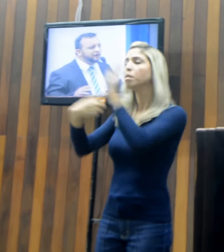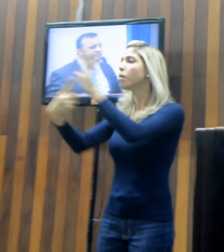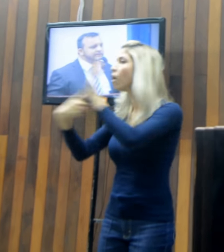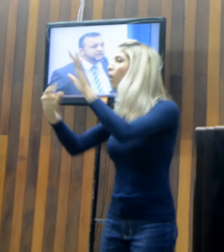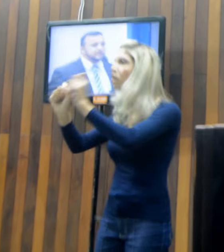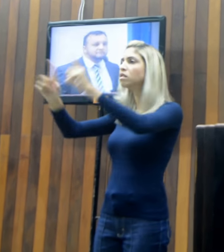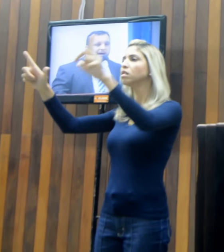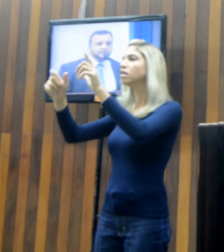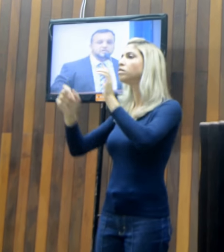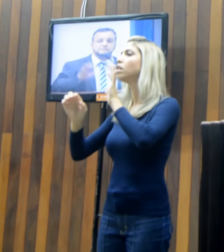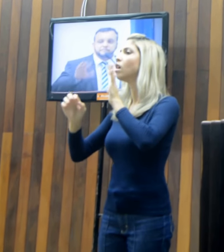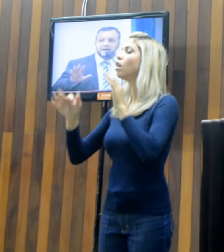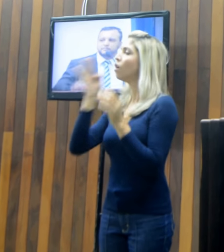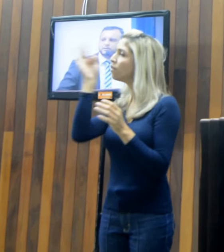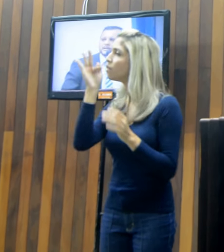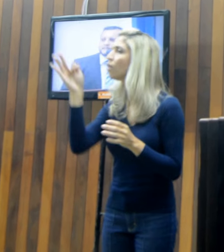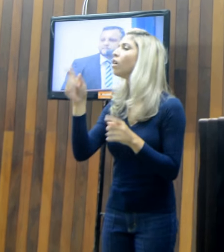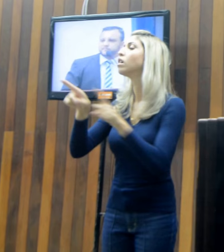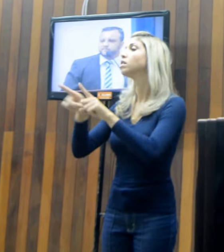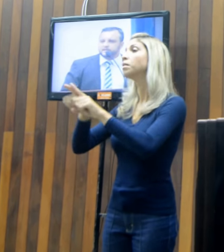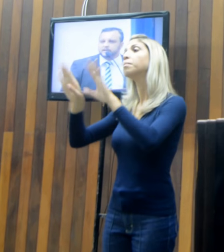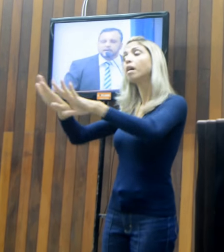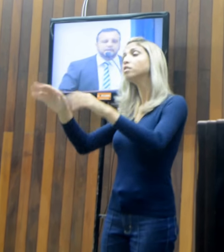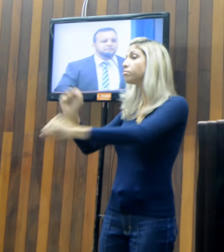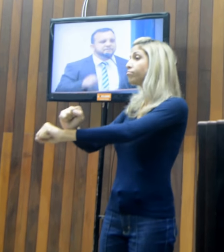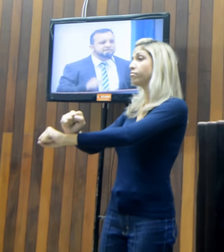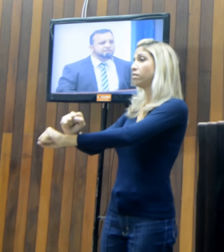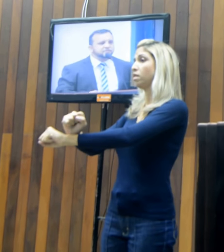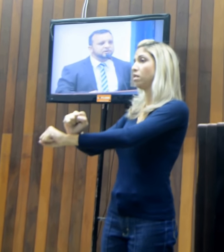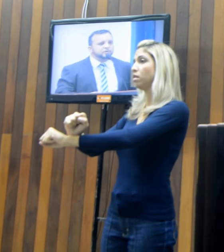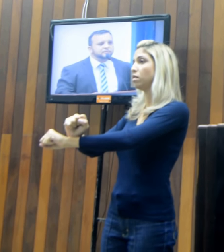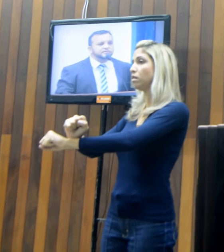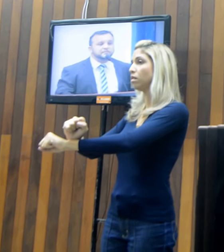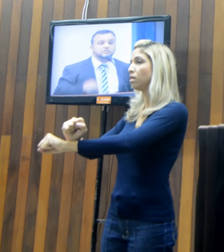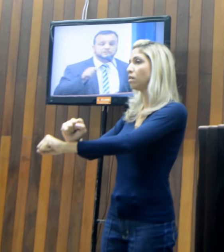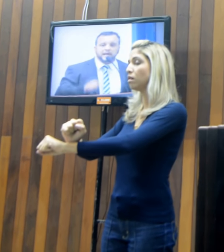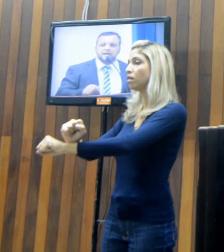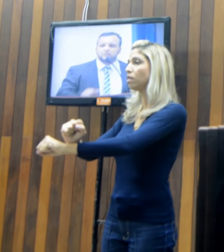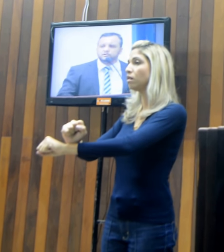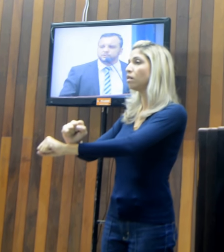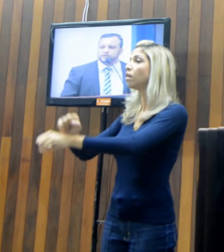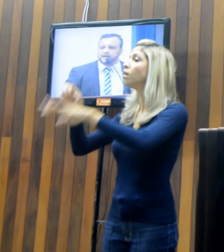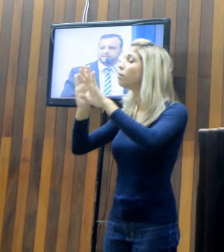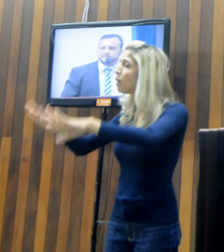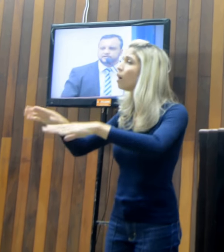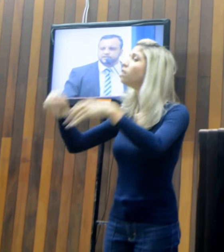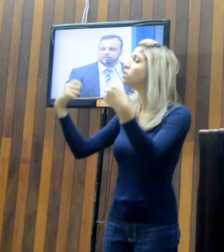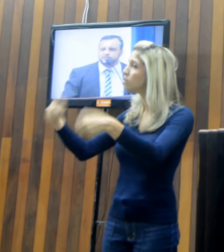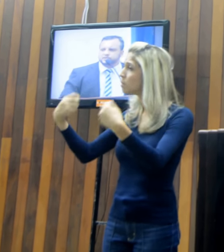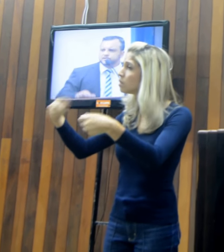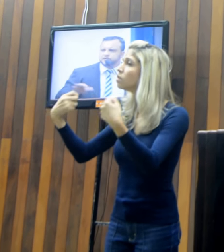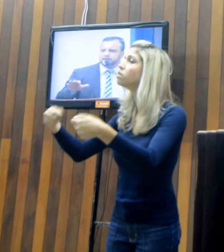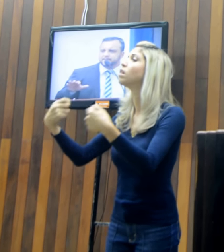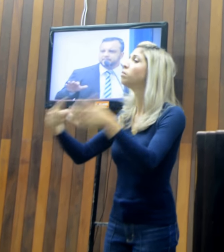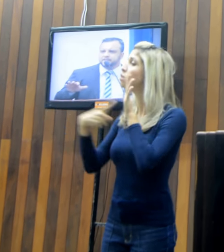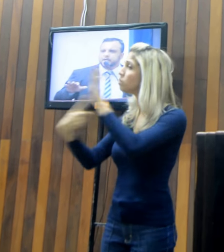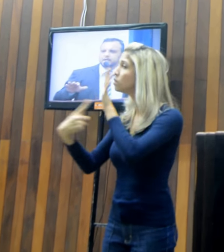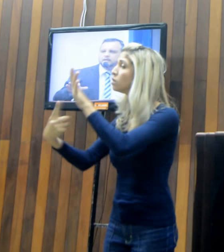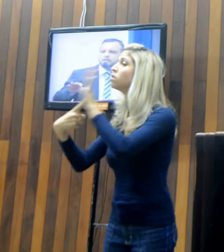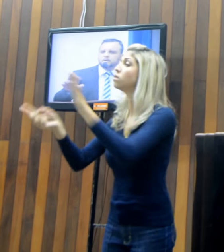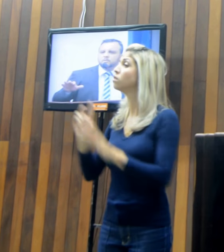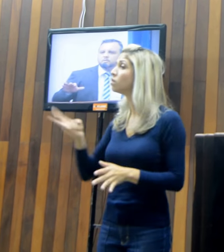fofocas, mas que param por aí. E é preciso que nós possamos dar continuidade às investigações, veja bem,